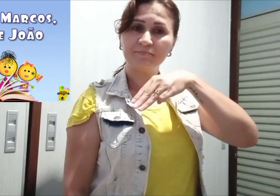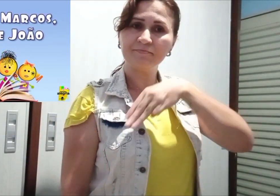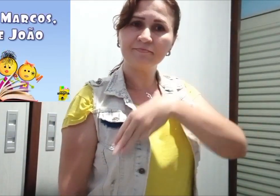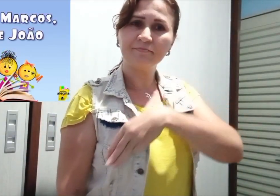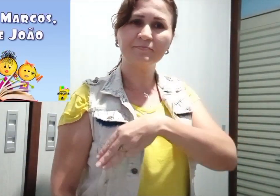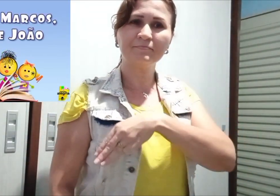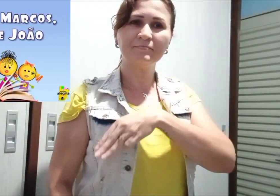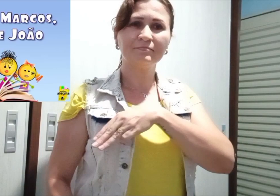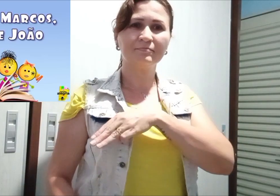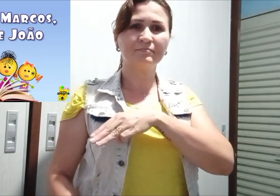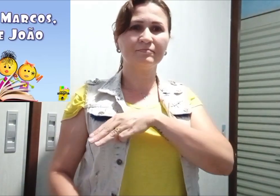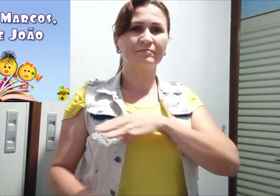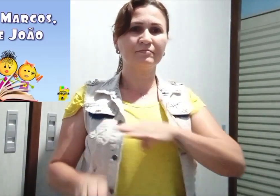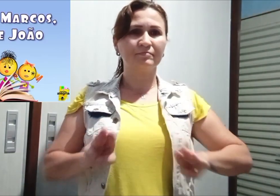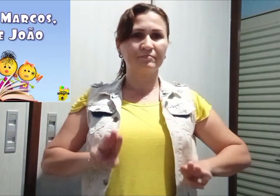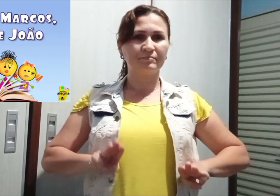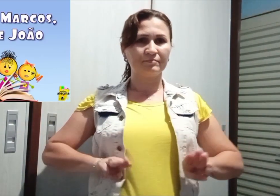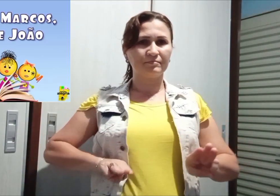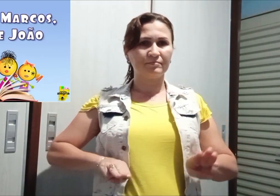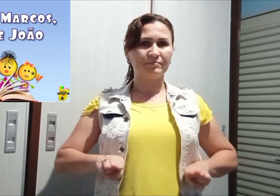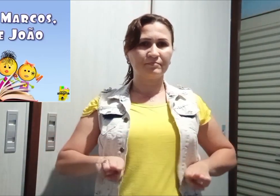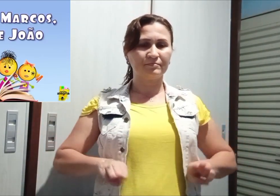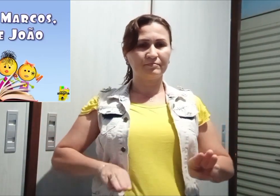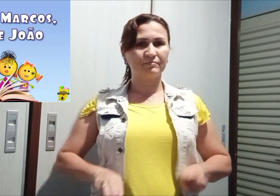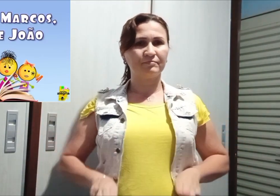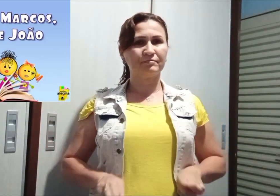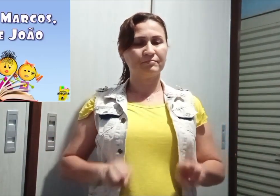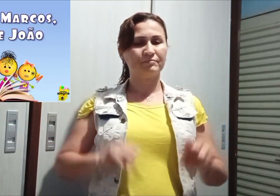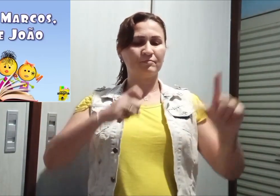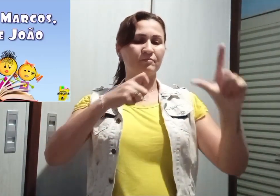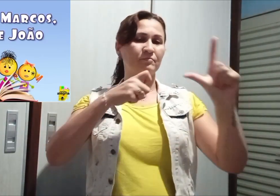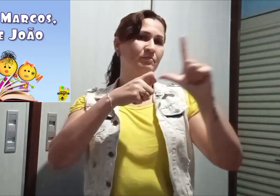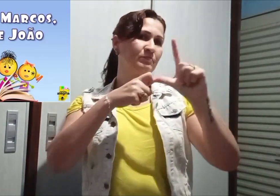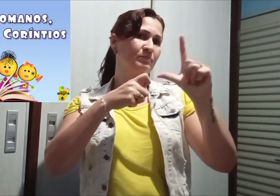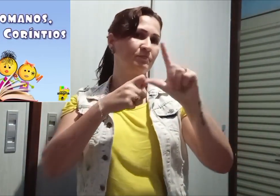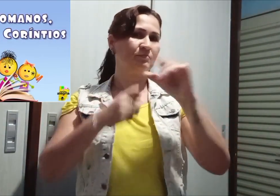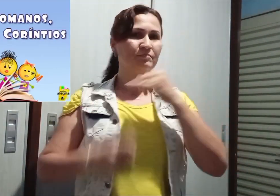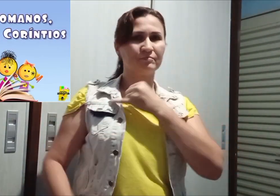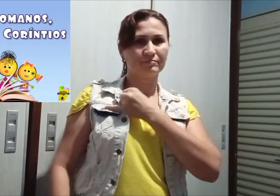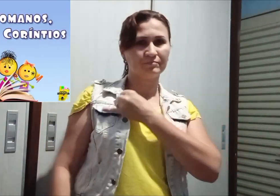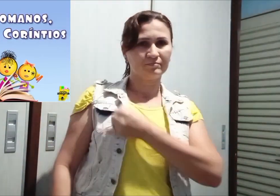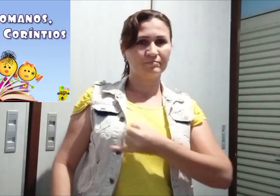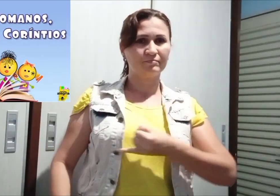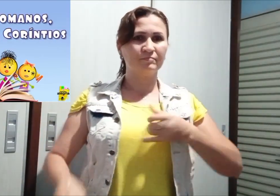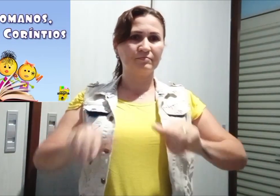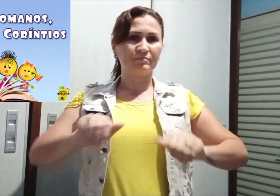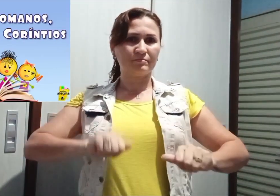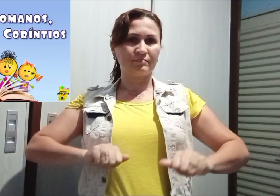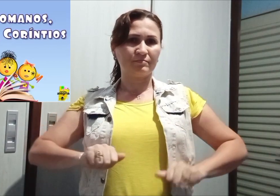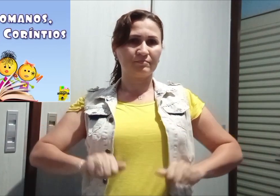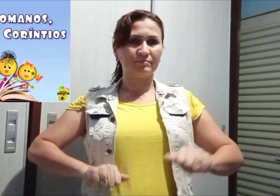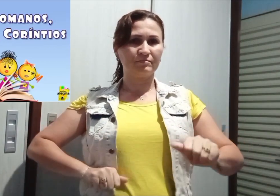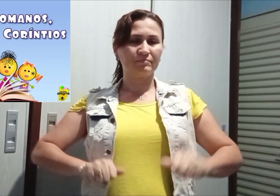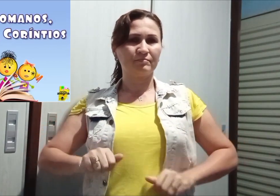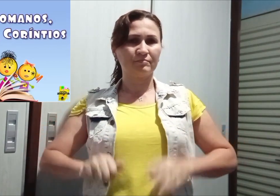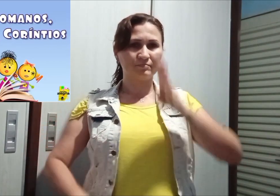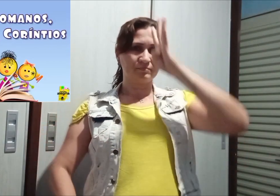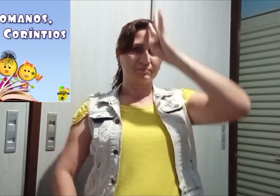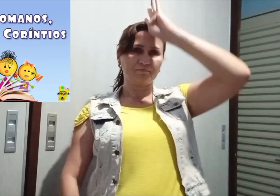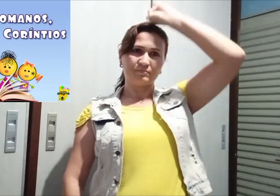Mateus, Marcos, Lucas e João, Atos Romanos,